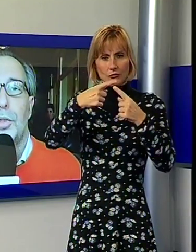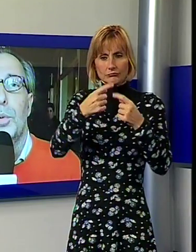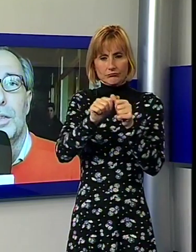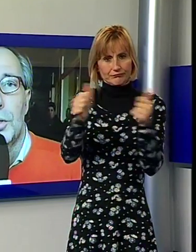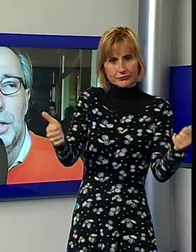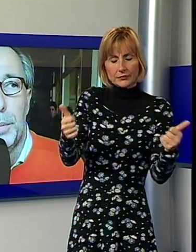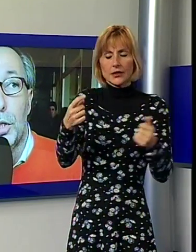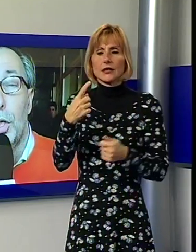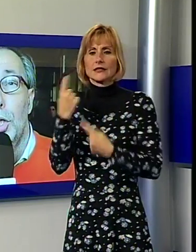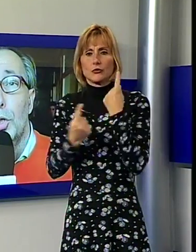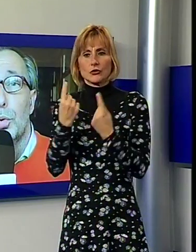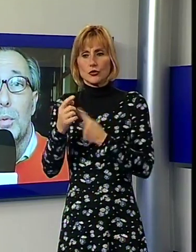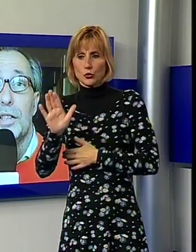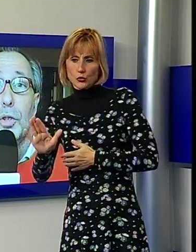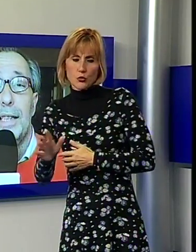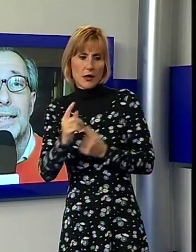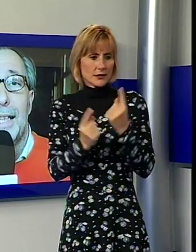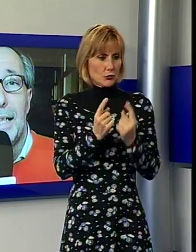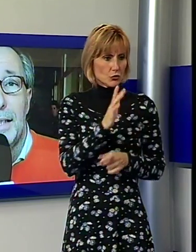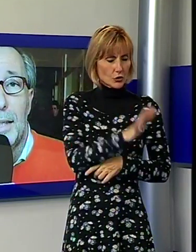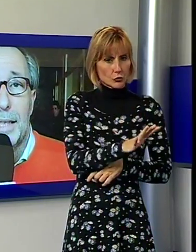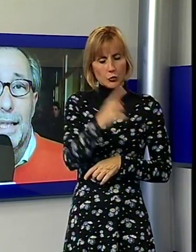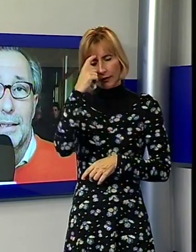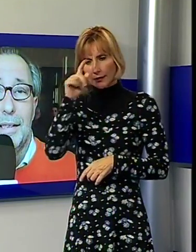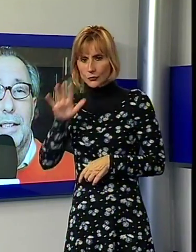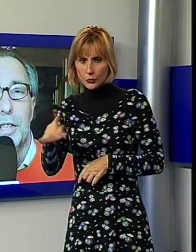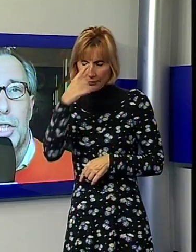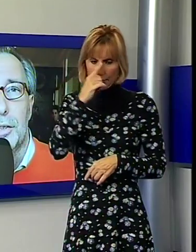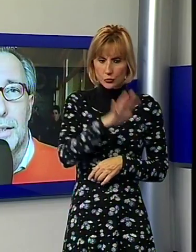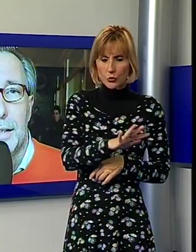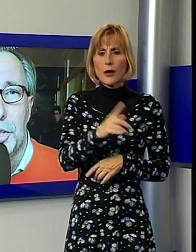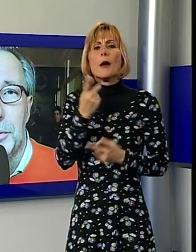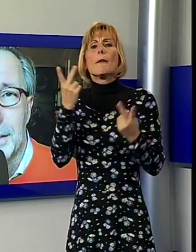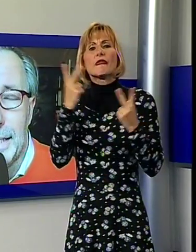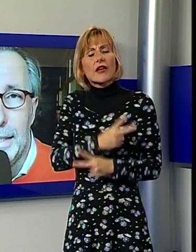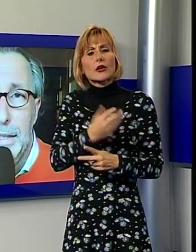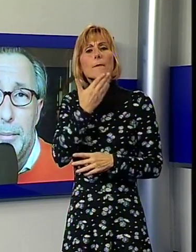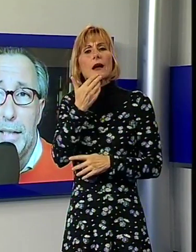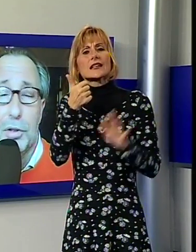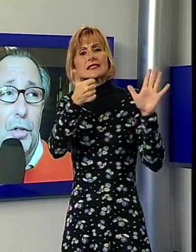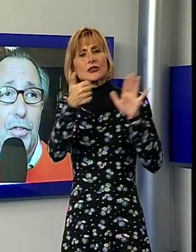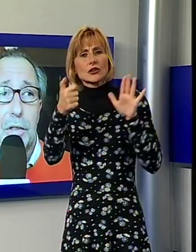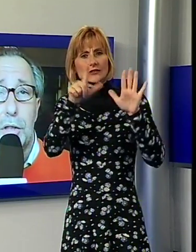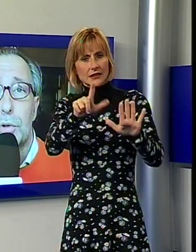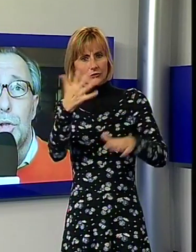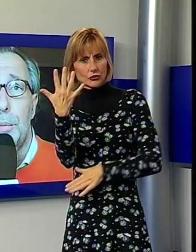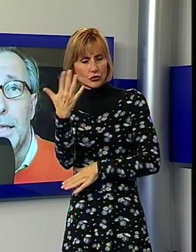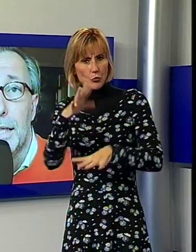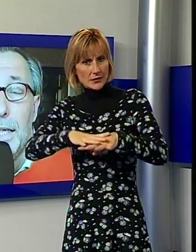situazioni, però sulla questione delle schede, la mancanza delle 675 schede penso sia un fatto indiscutibile che